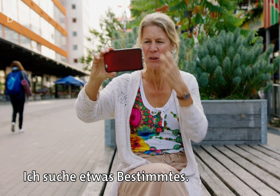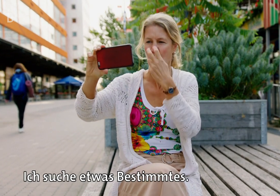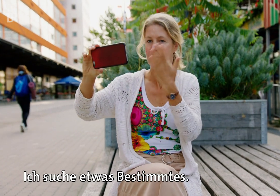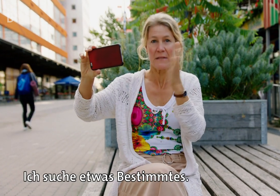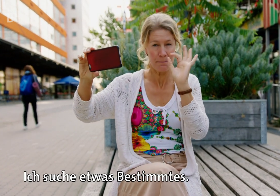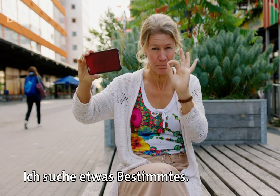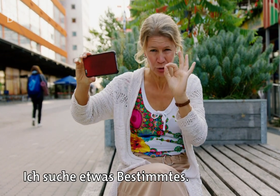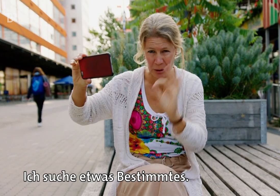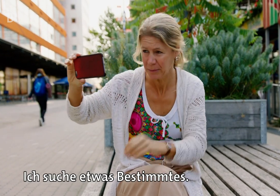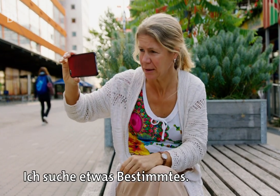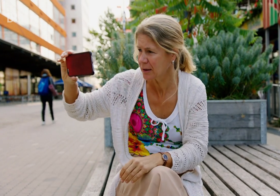Ich suche etwas Bestimmtes.